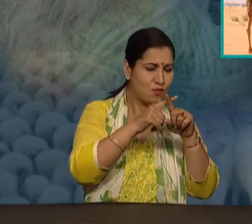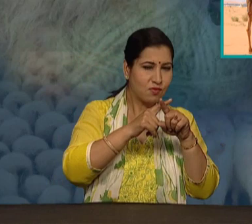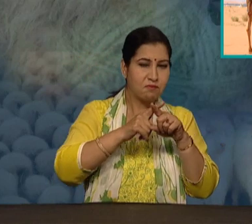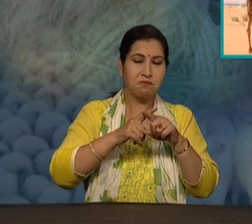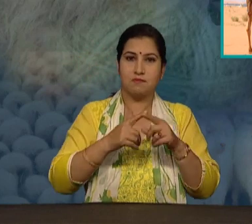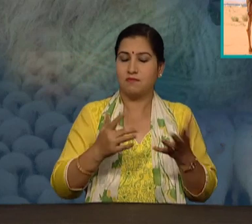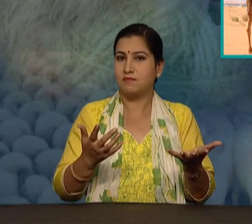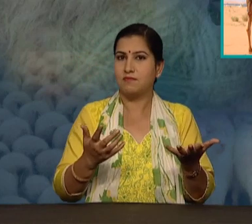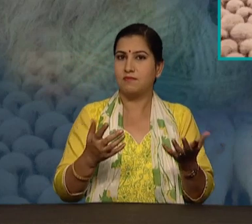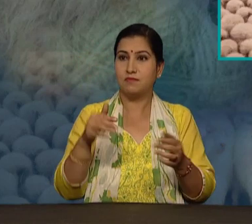उट से उन